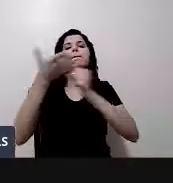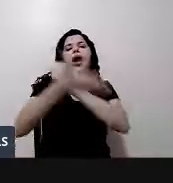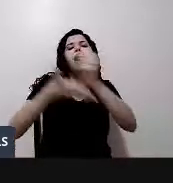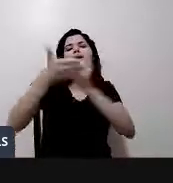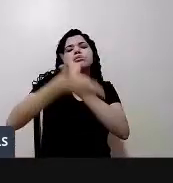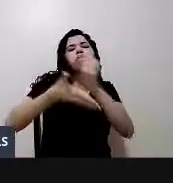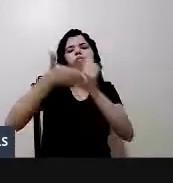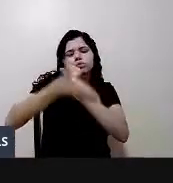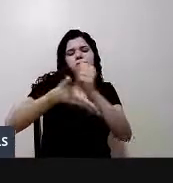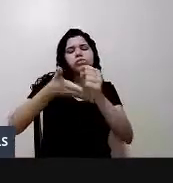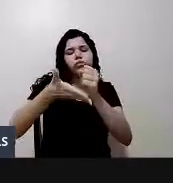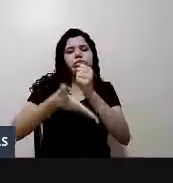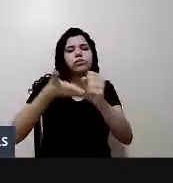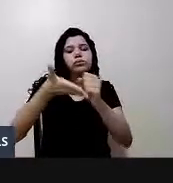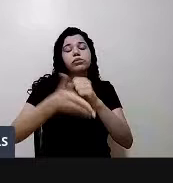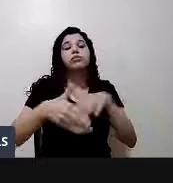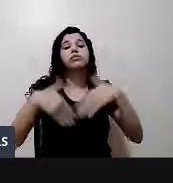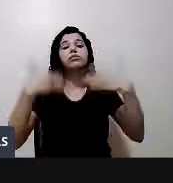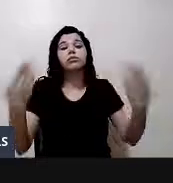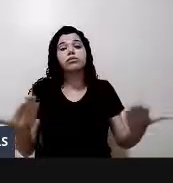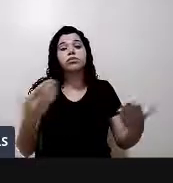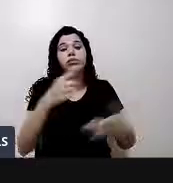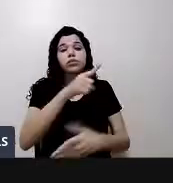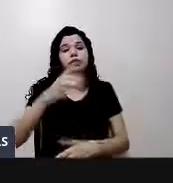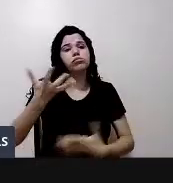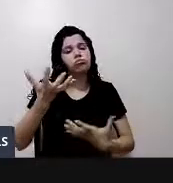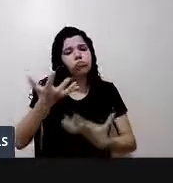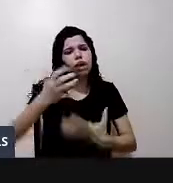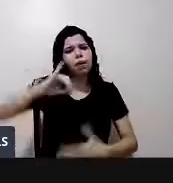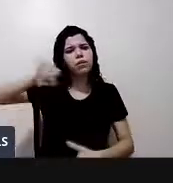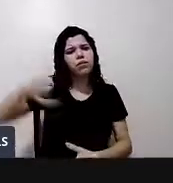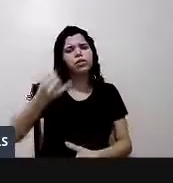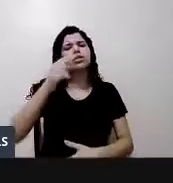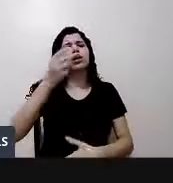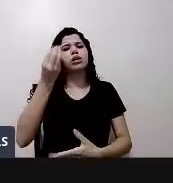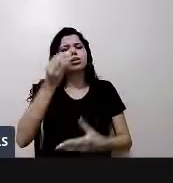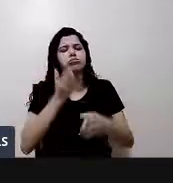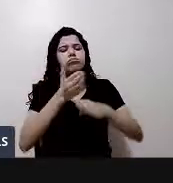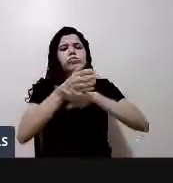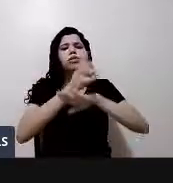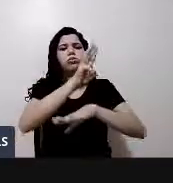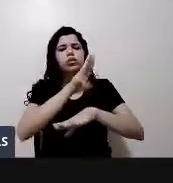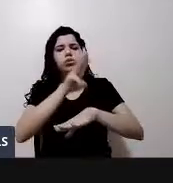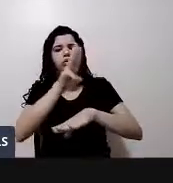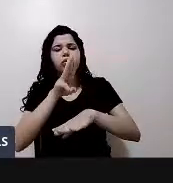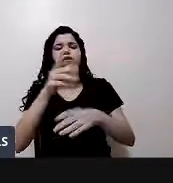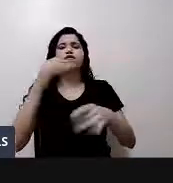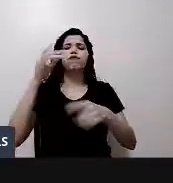Então, quem souber, entra através das nossas redes, que é o Instituto Sonho e Silêncio, Facebook, Instagram.